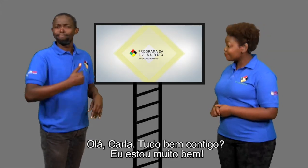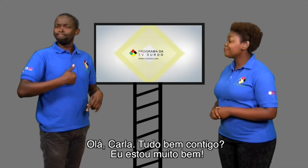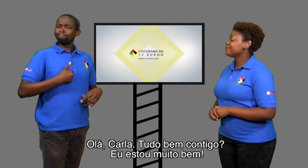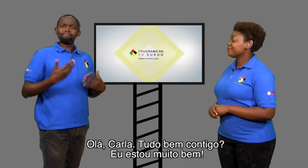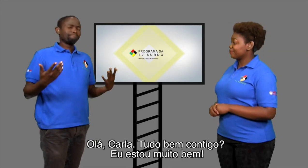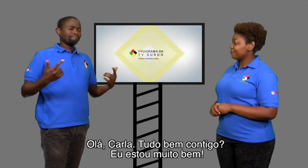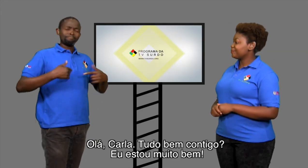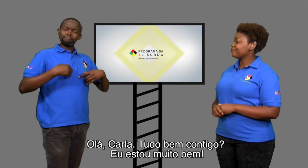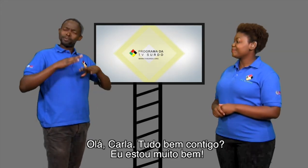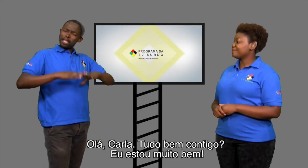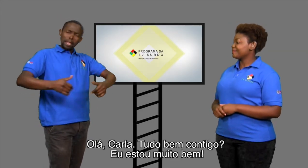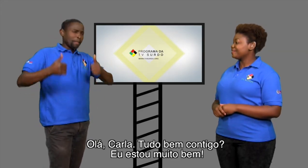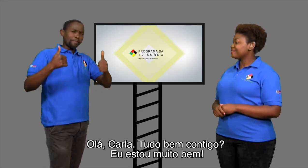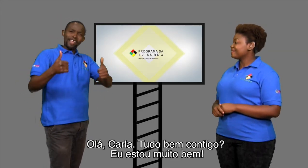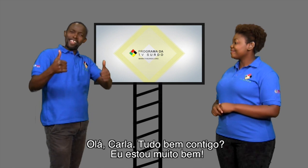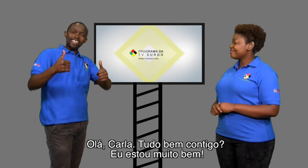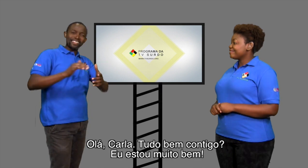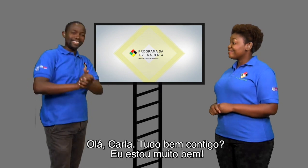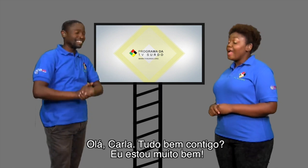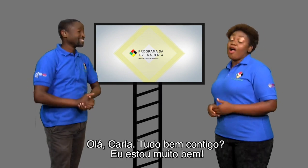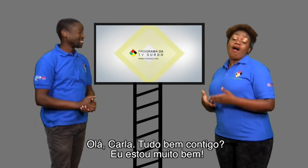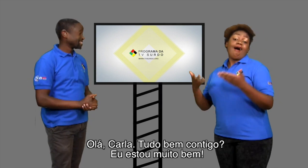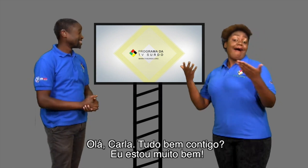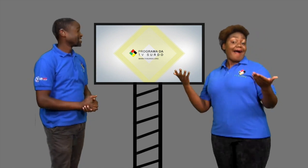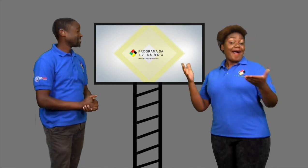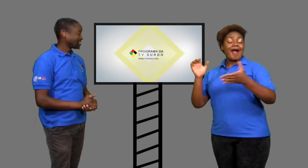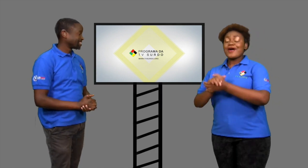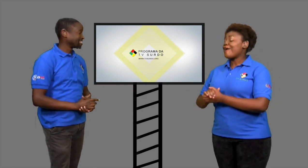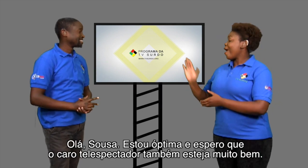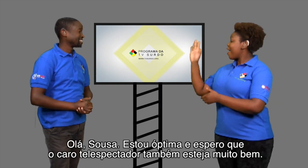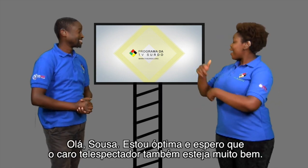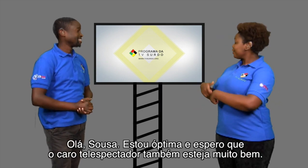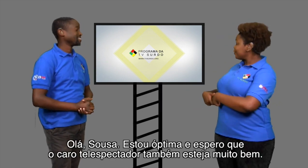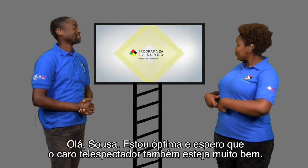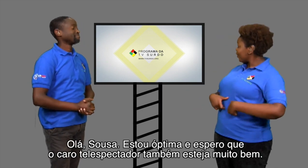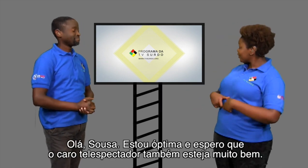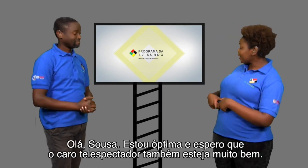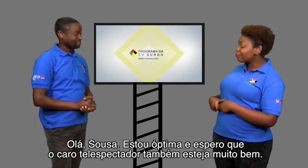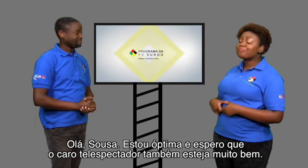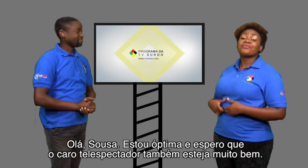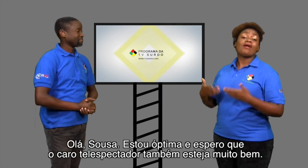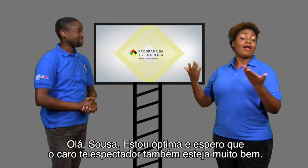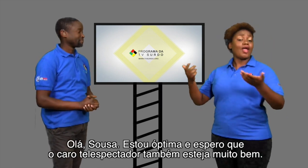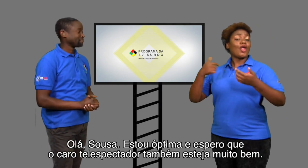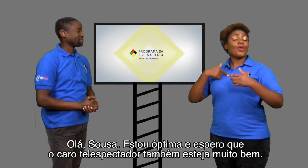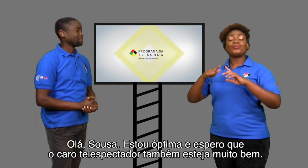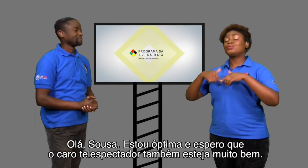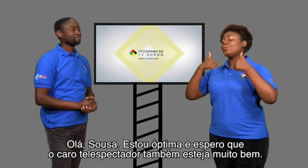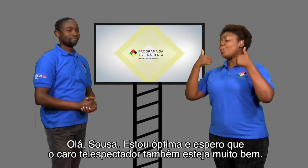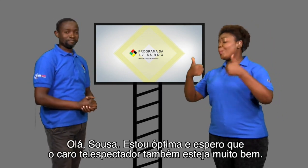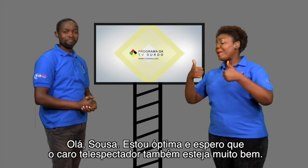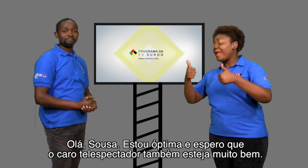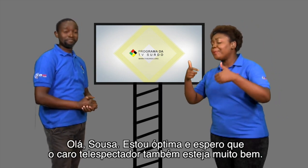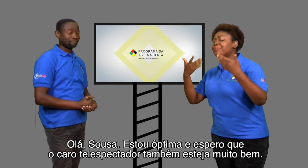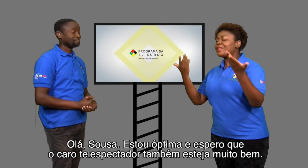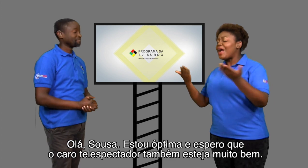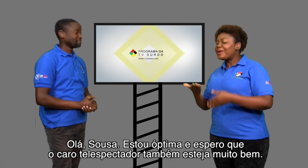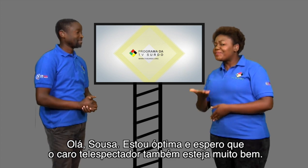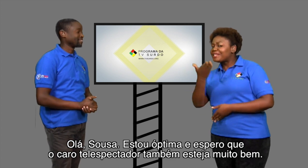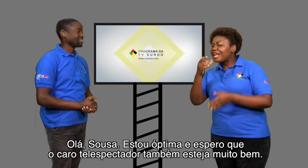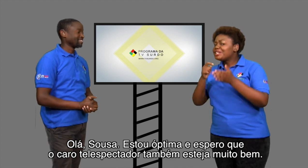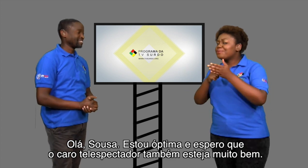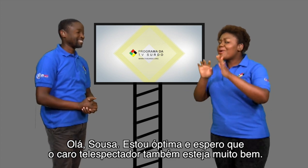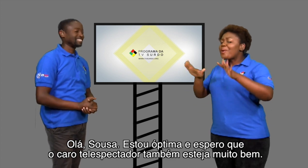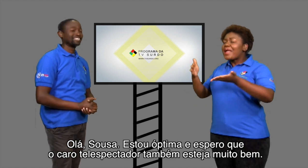Tudo bem contigo? Eu estou muito bem. Olá, Souza. Estou ótima. Espero que o